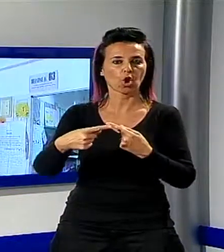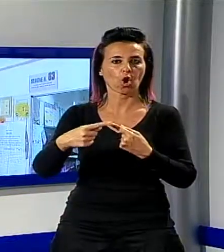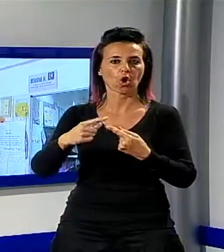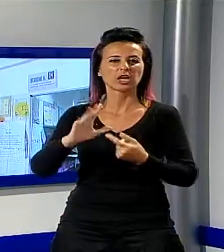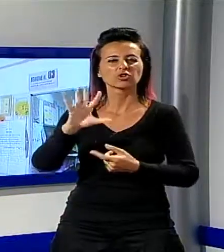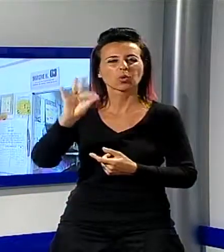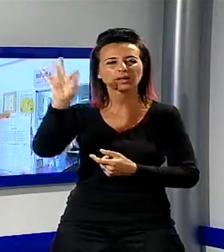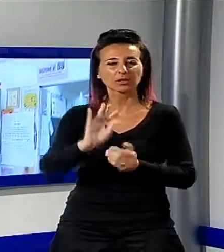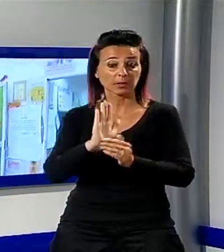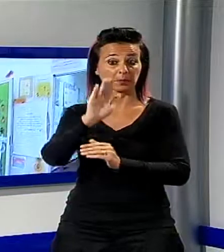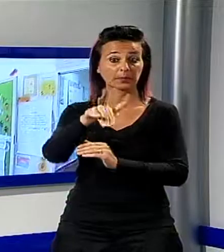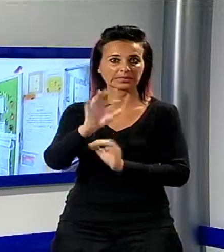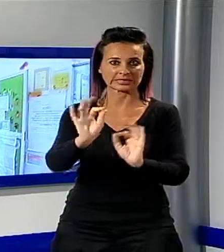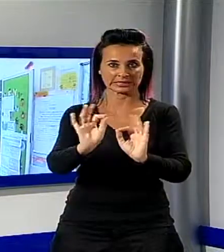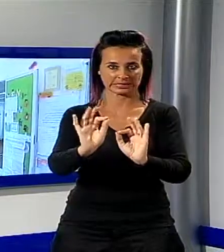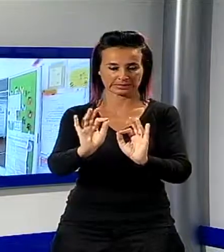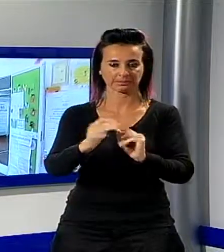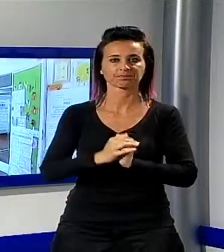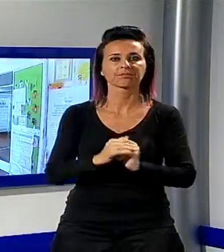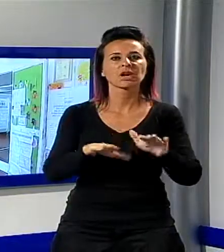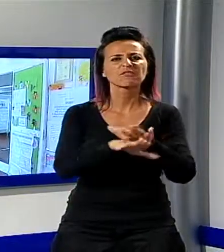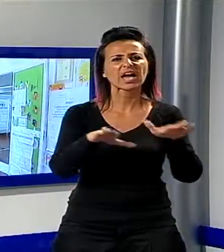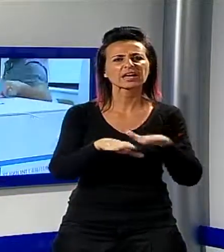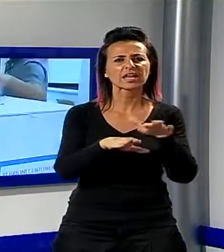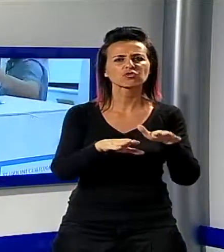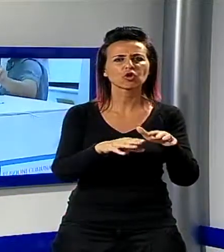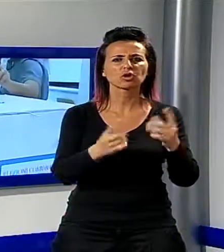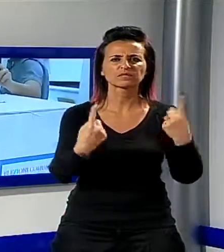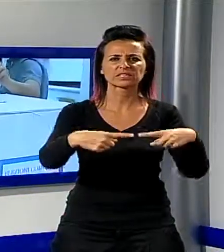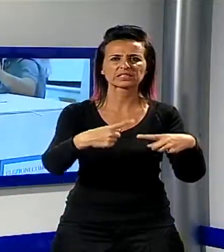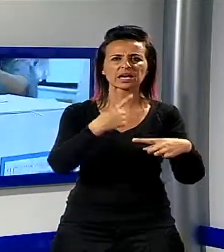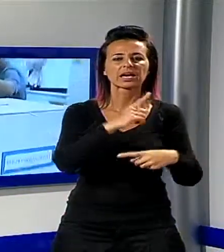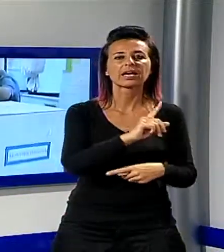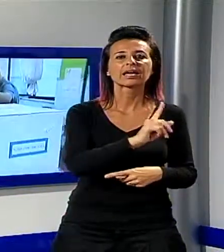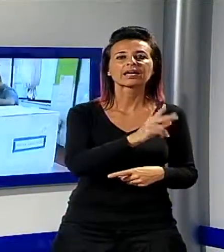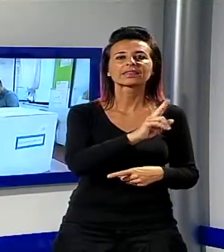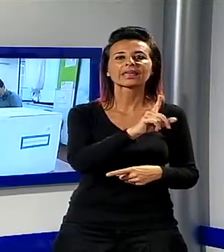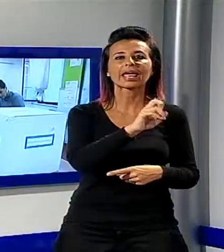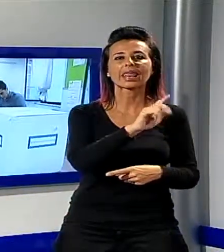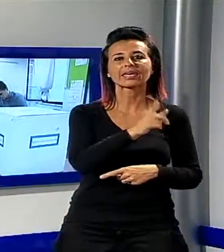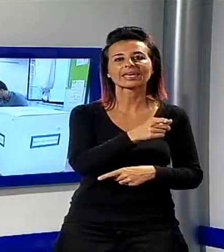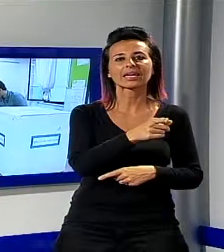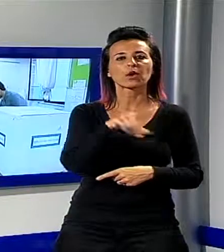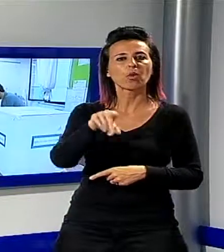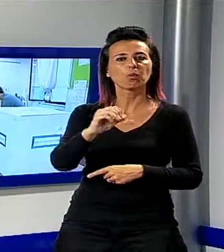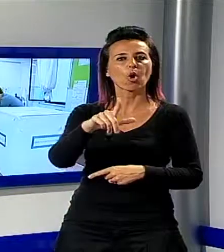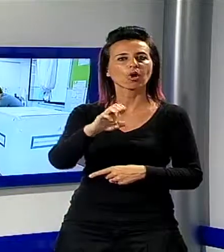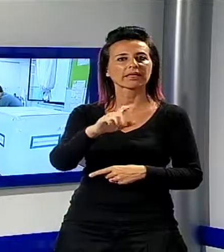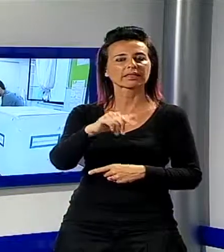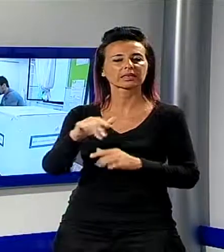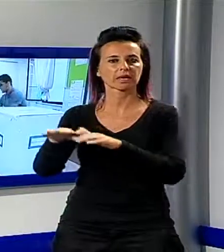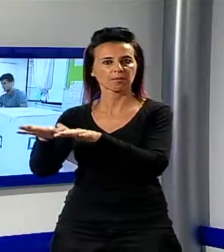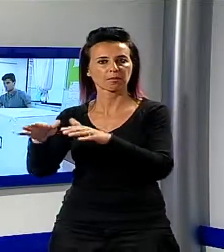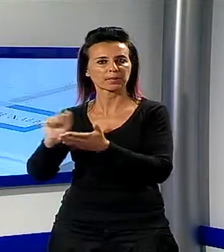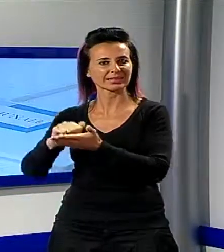50% dei voti. A Viareggio si sfideranno Giorgio Del Ghingaro e Luca Poletti, a Pietrasanta Massimo Mallegni e Rossano